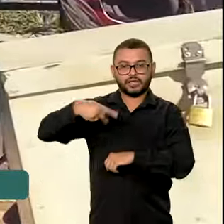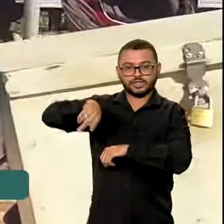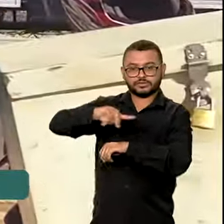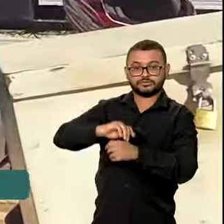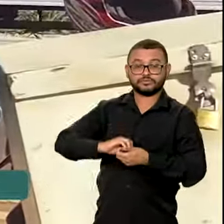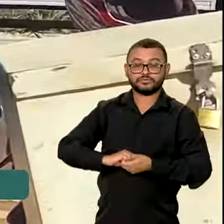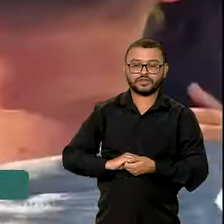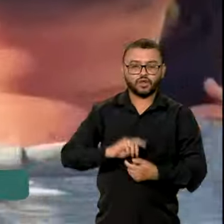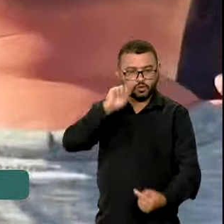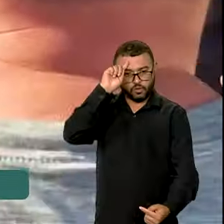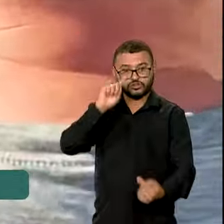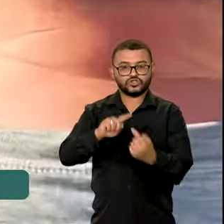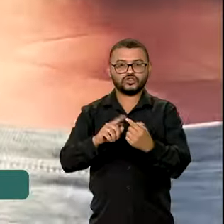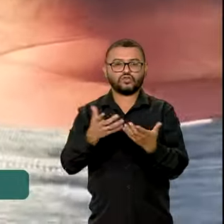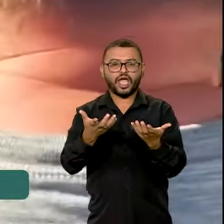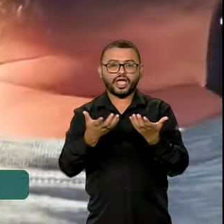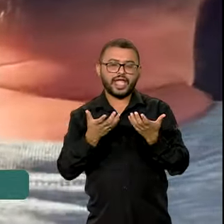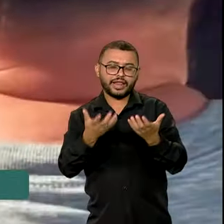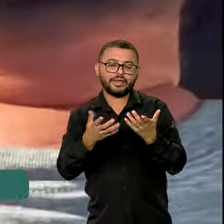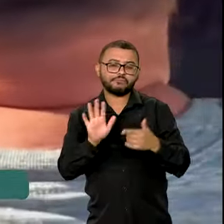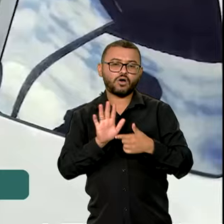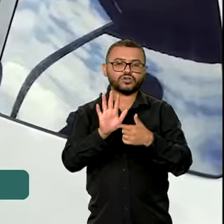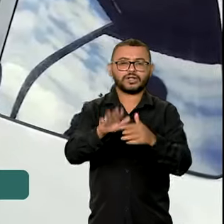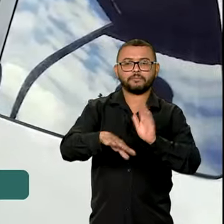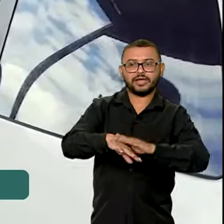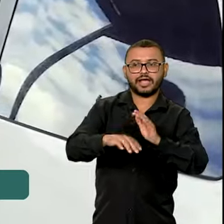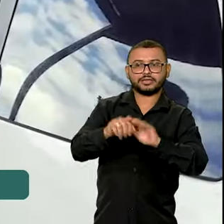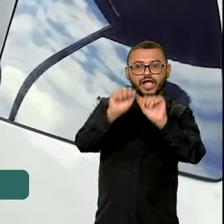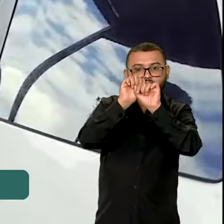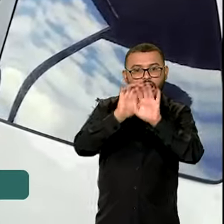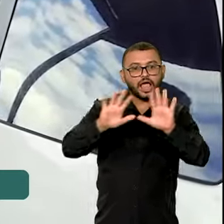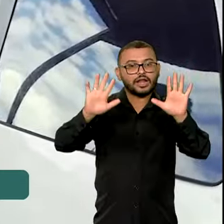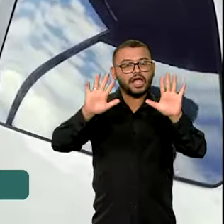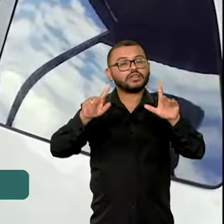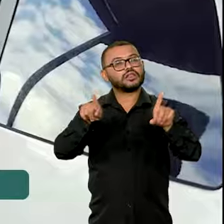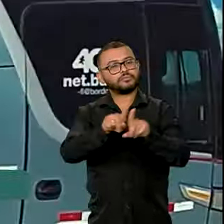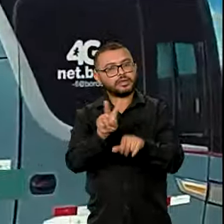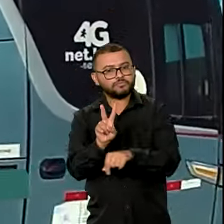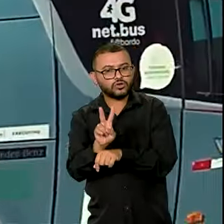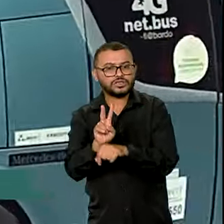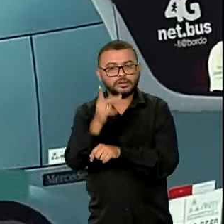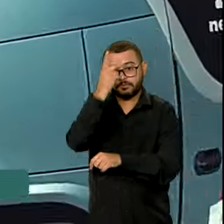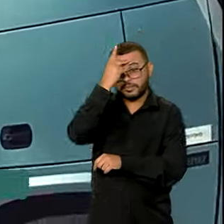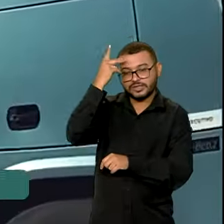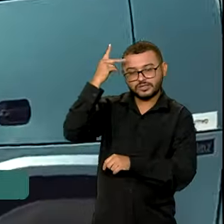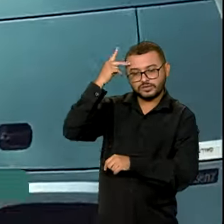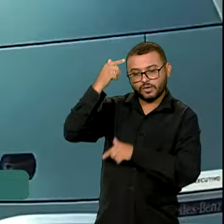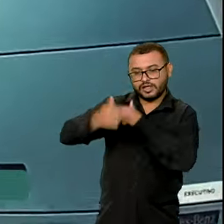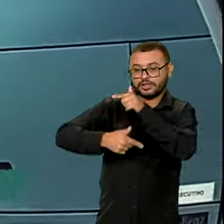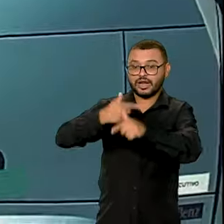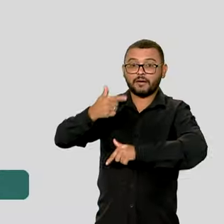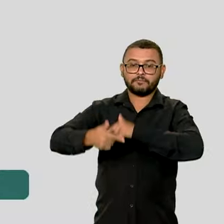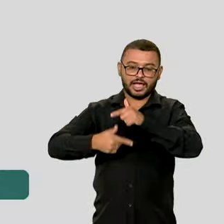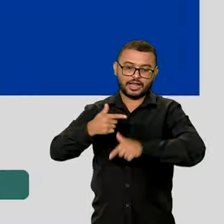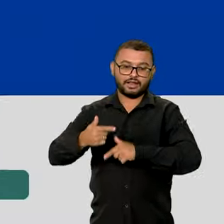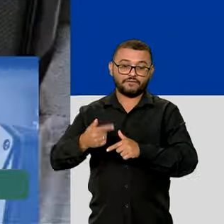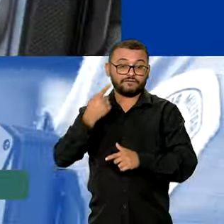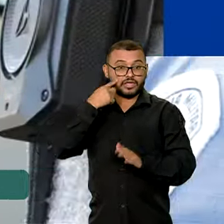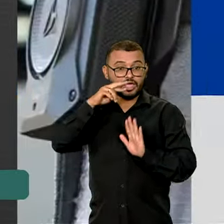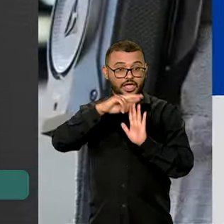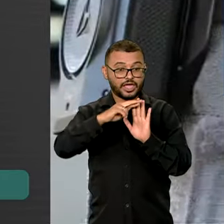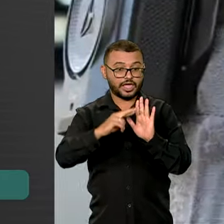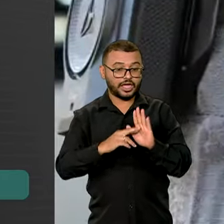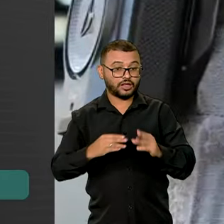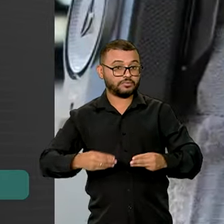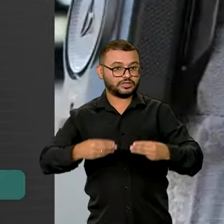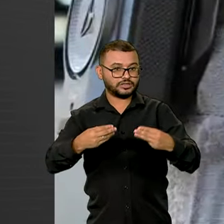O principal objetivo da medida é trazer mais transparência e proteção aos profissionais de segurança pública. As regras do